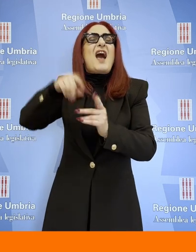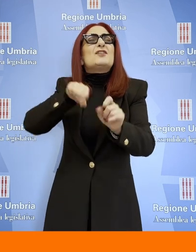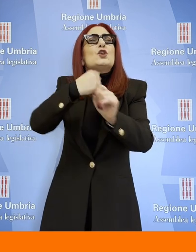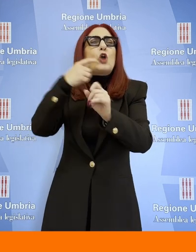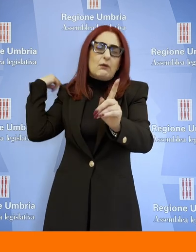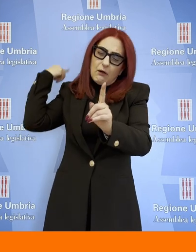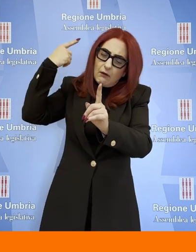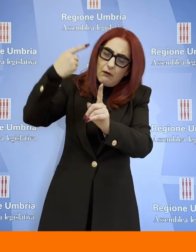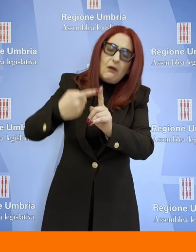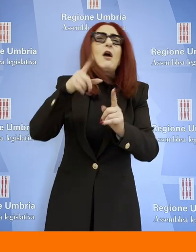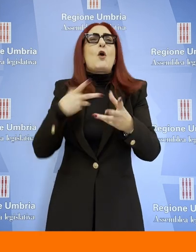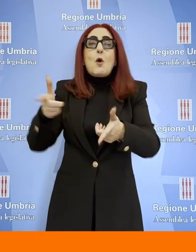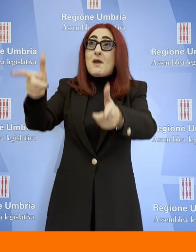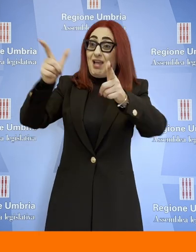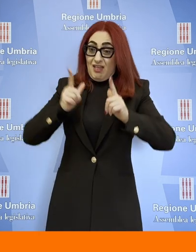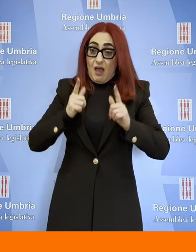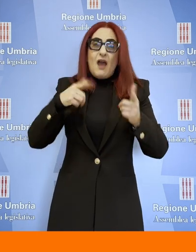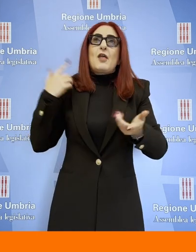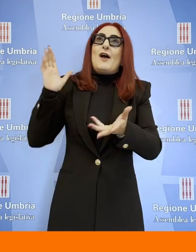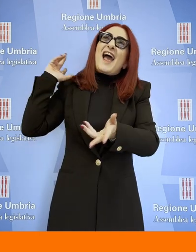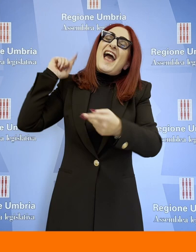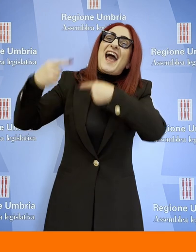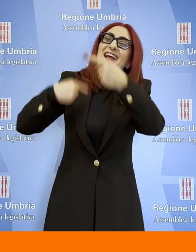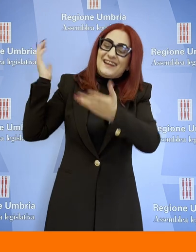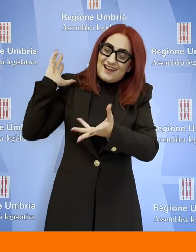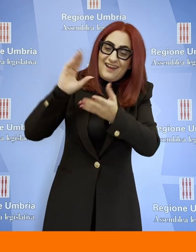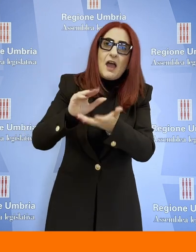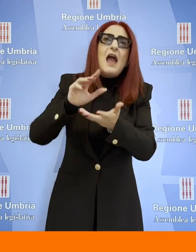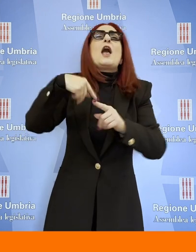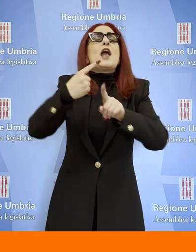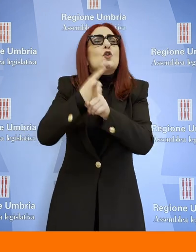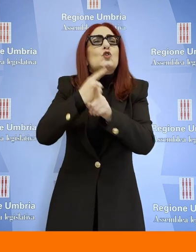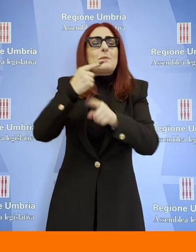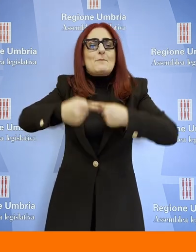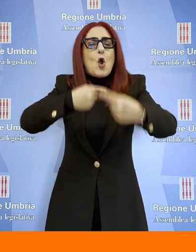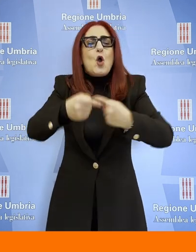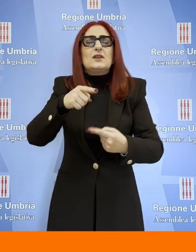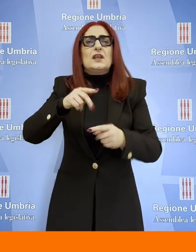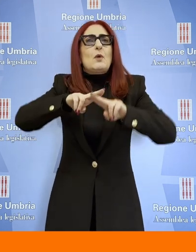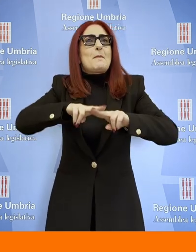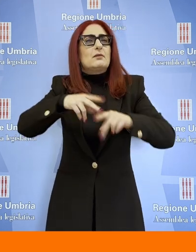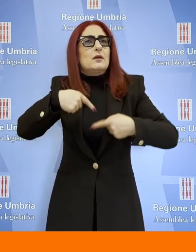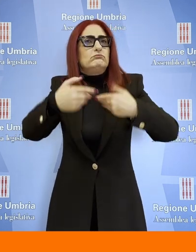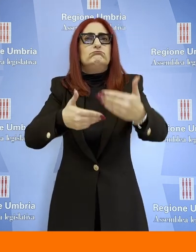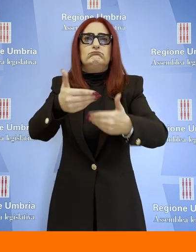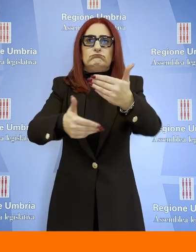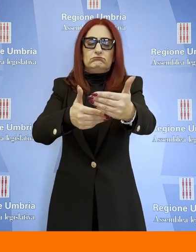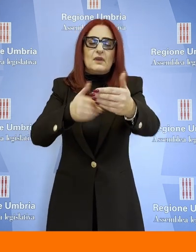Diciamo che abbiamo ritoccato aggiornandoli i valori, a volte si